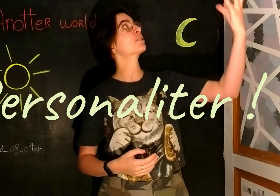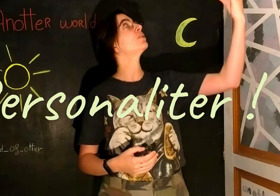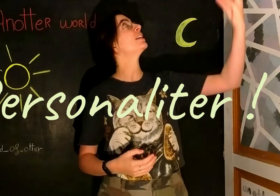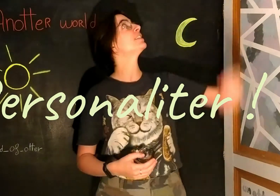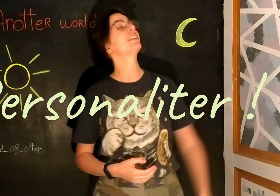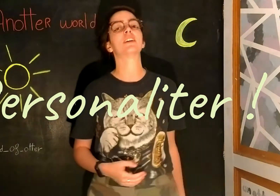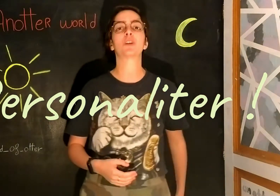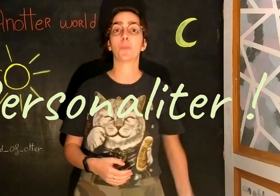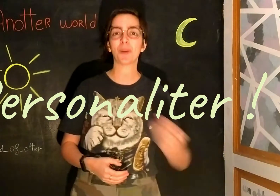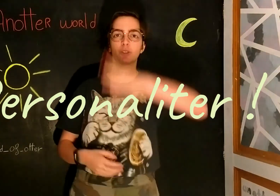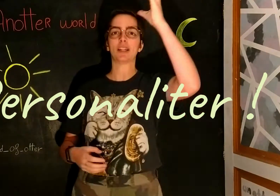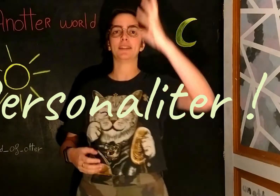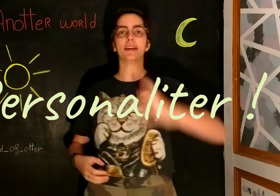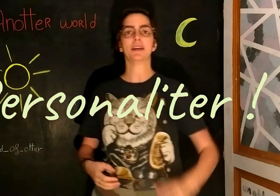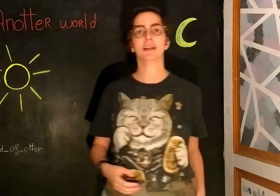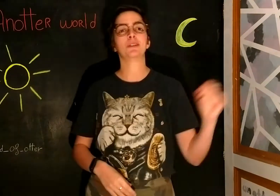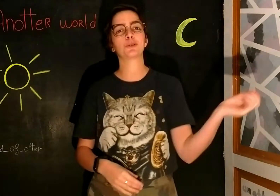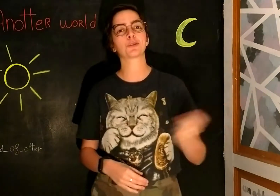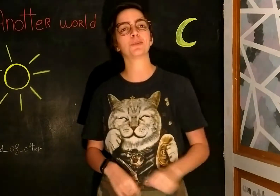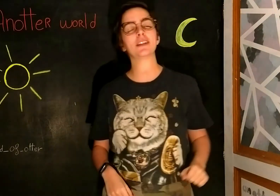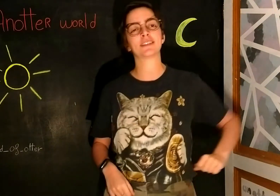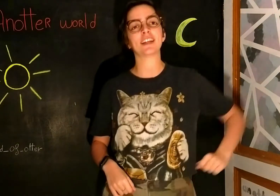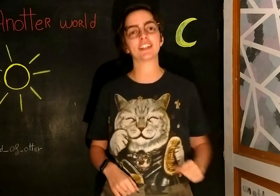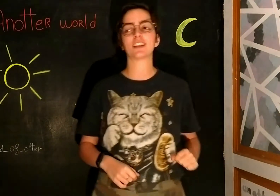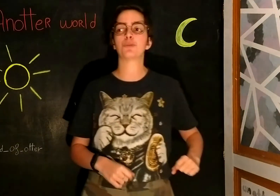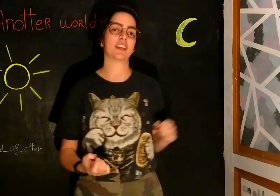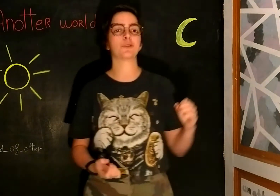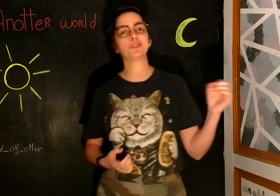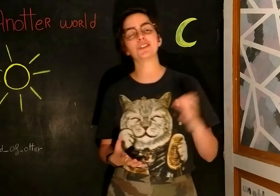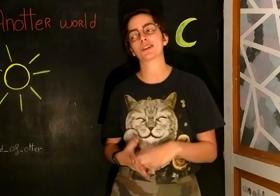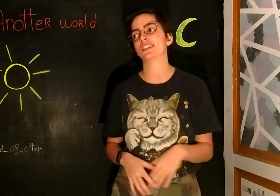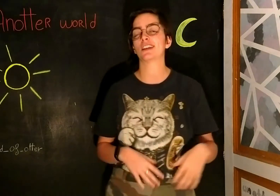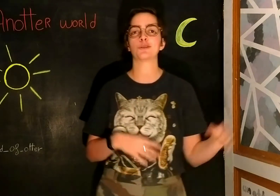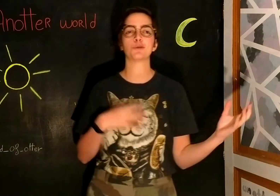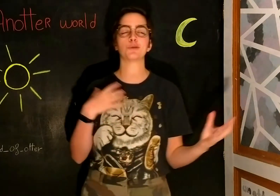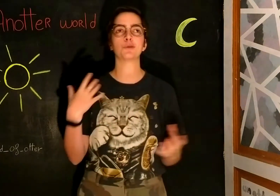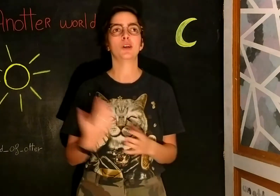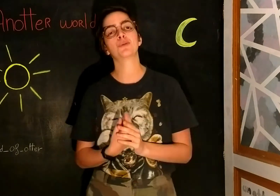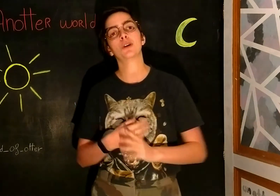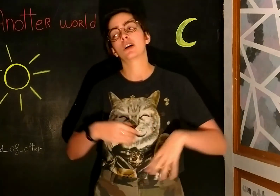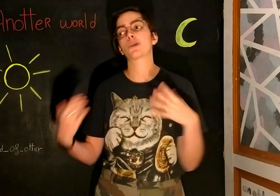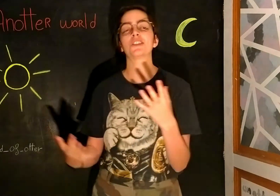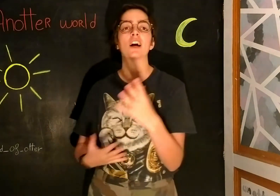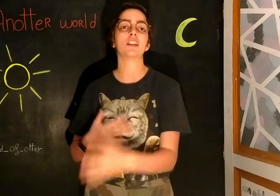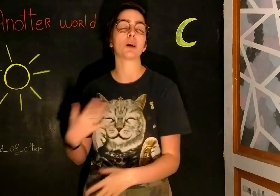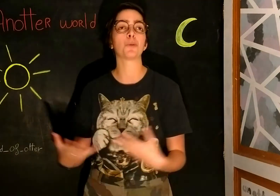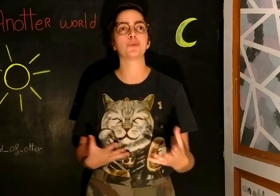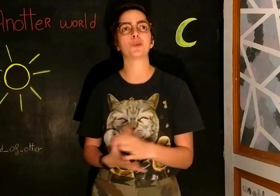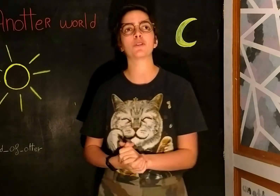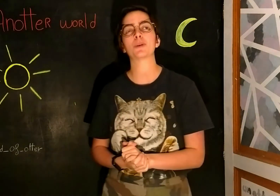personnalité, personnalité, tiens, va le personnalité, mais sur une base d'agenda. C'est un outil d'organisation pour réussir à aller un peu plus de l'avant,